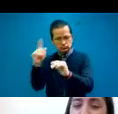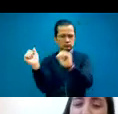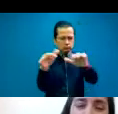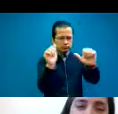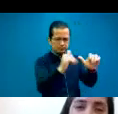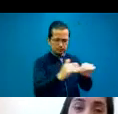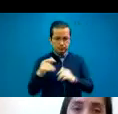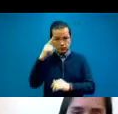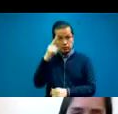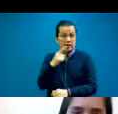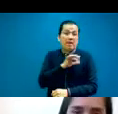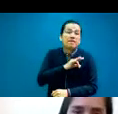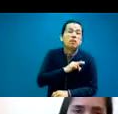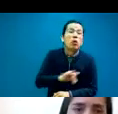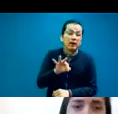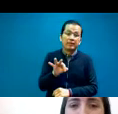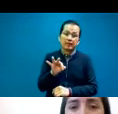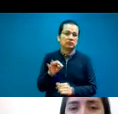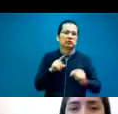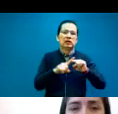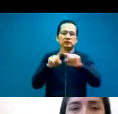otras regiones del país.